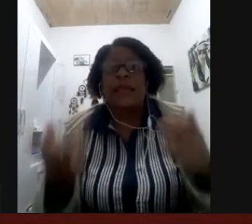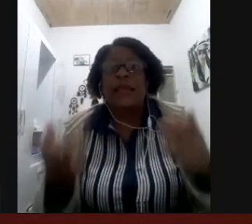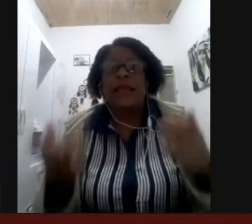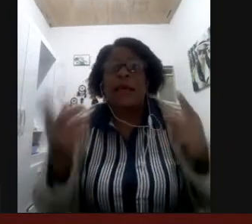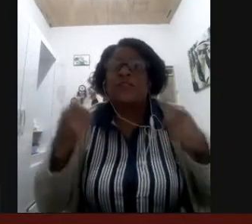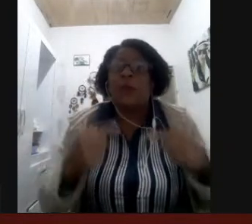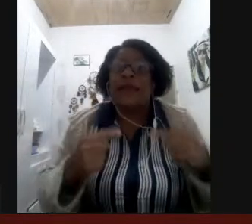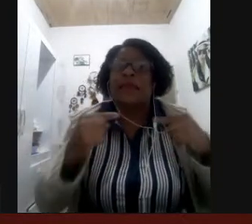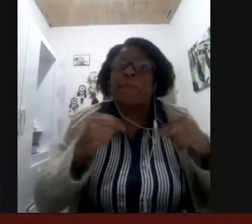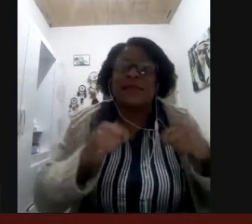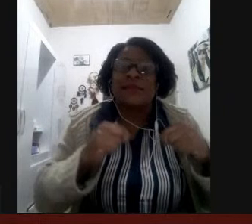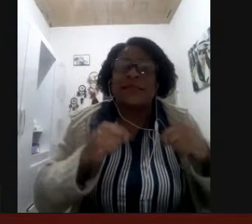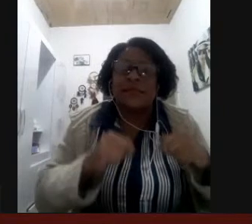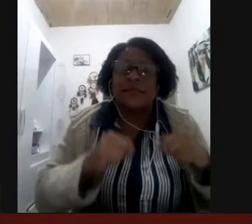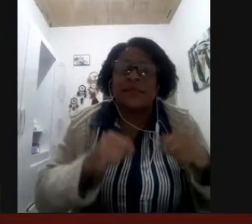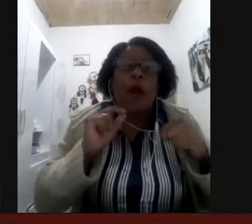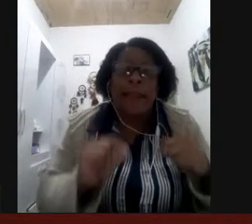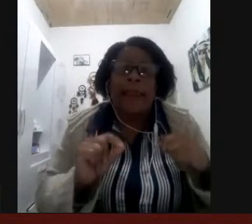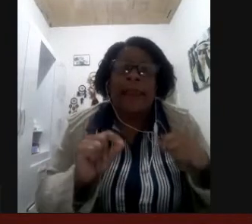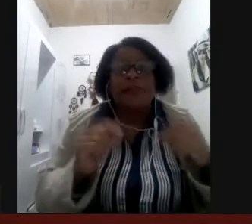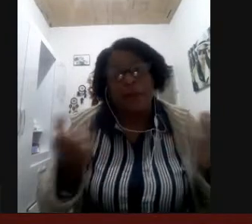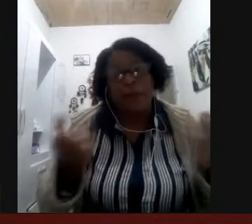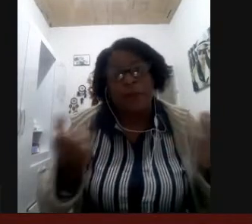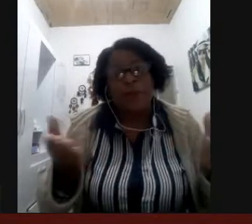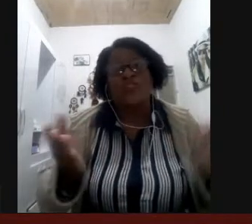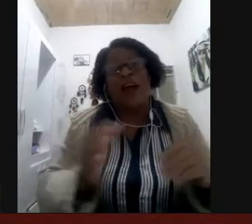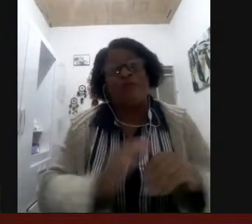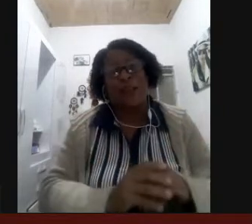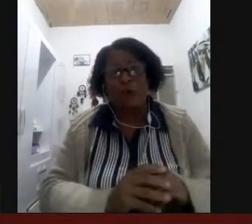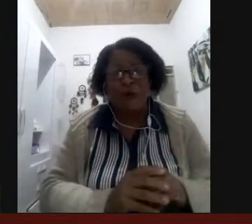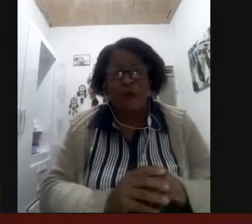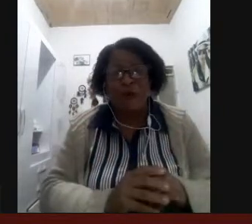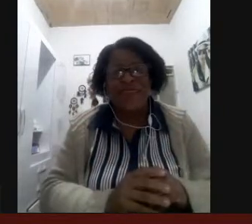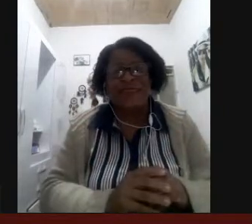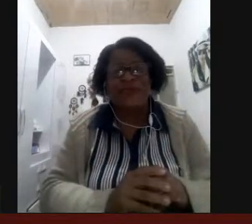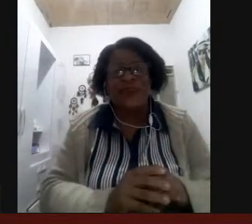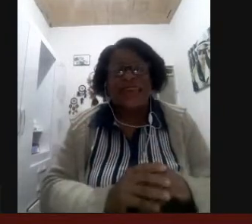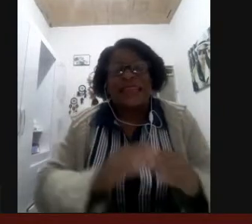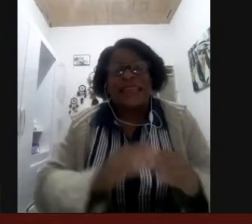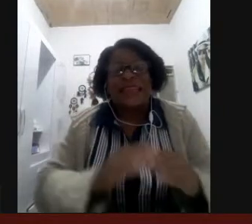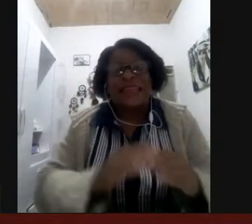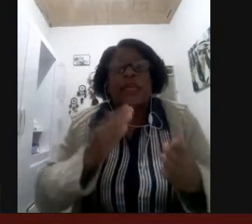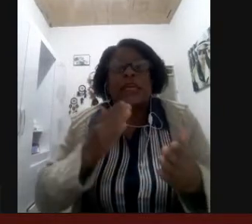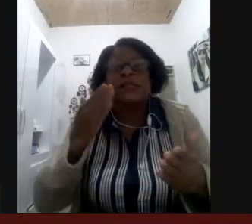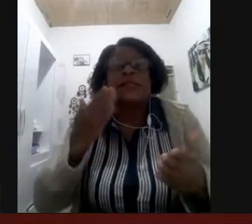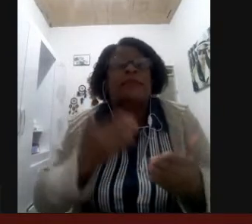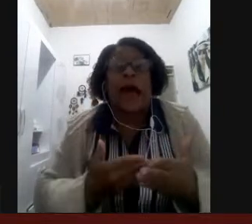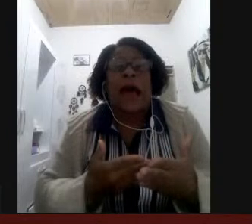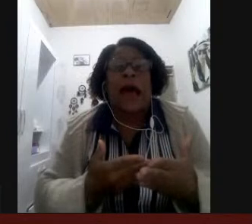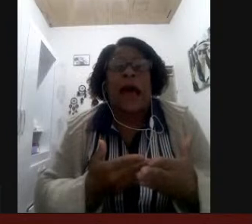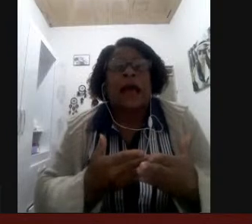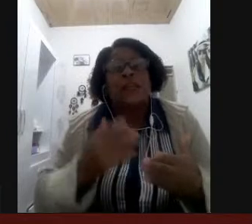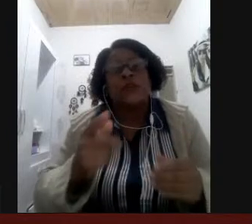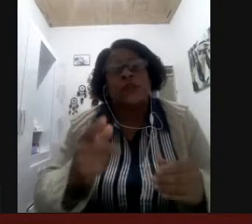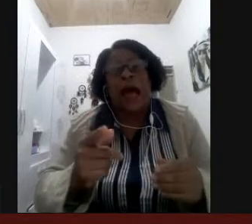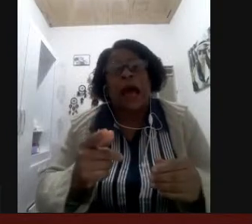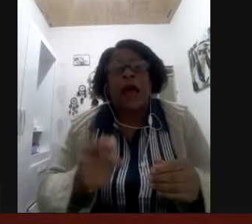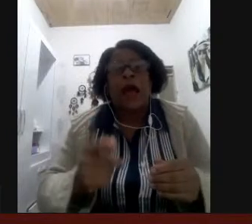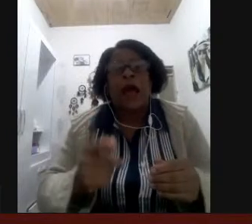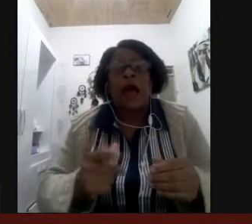mas os pais tem que pensar o que? vai prejudicar o filho em algum momento então tem que sentar e estudar qual é